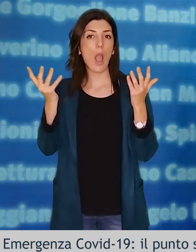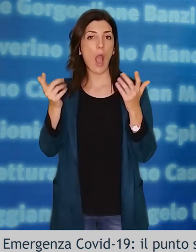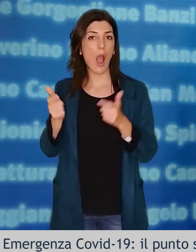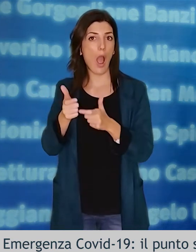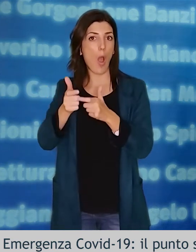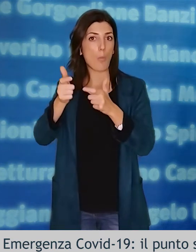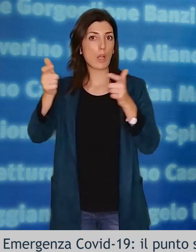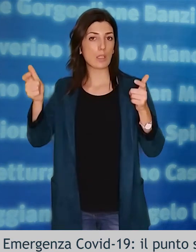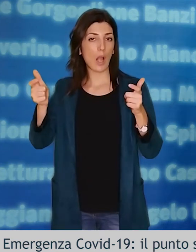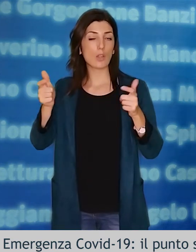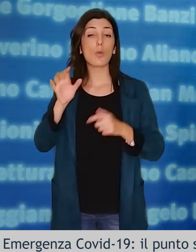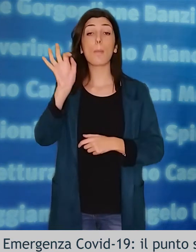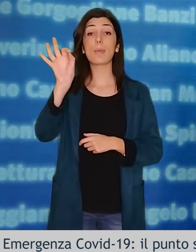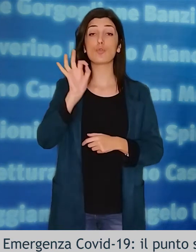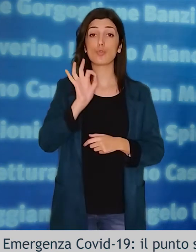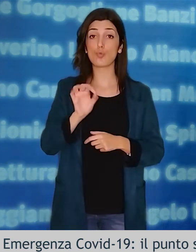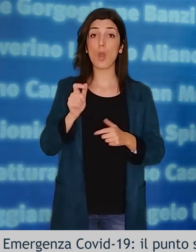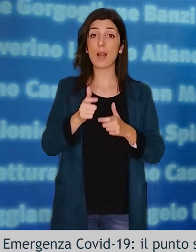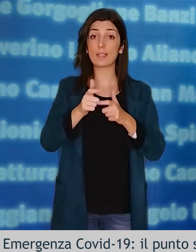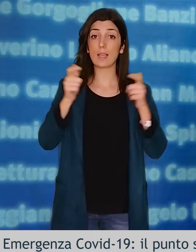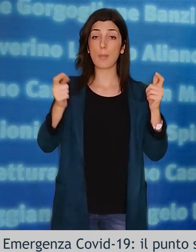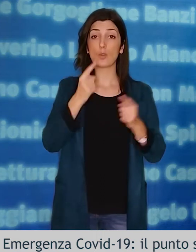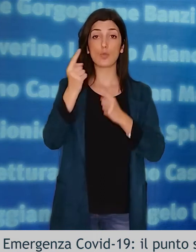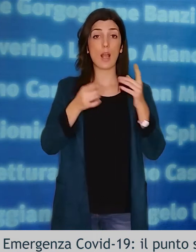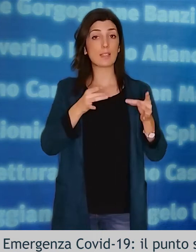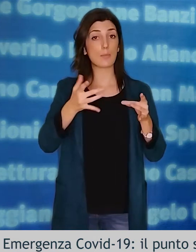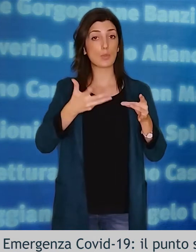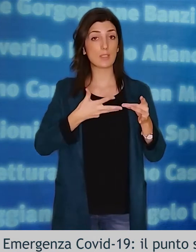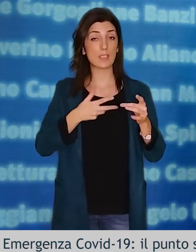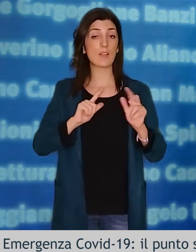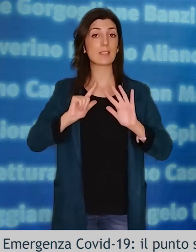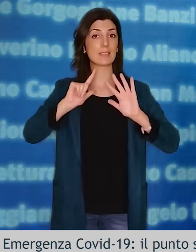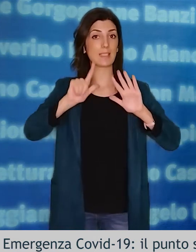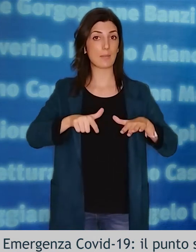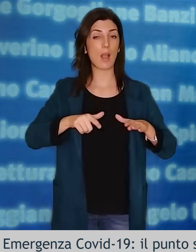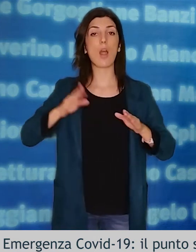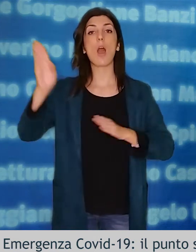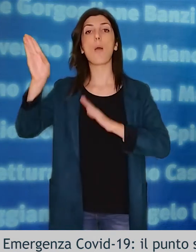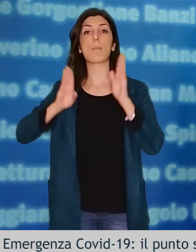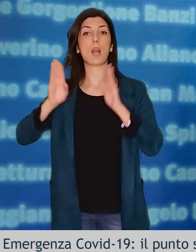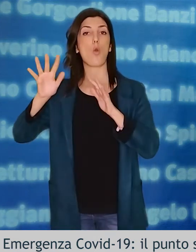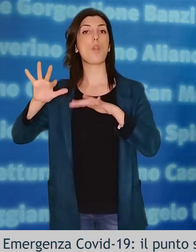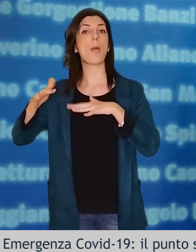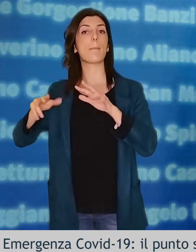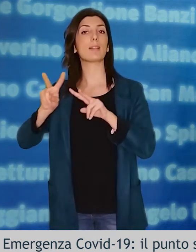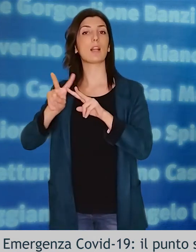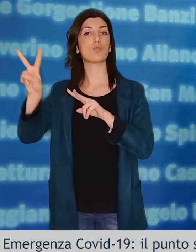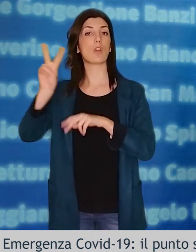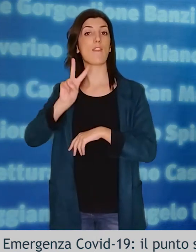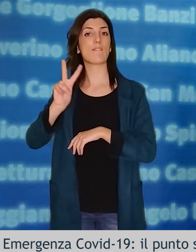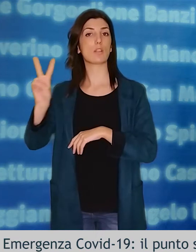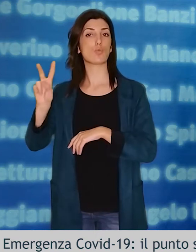incremento dei casi positivi nella settimana di riferimento rispetto alla media nazionale del 22%